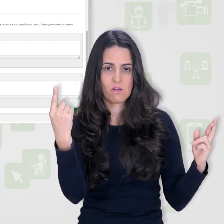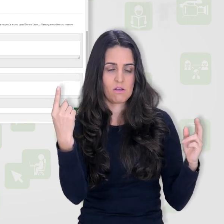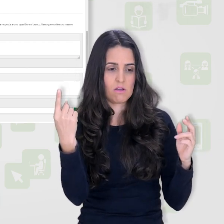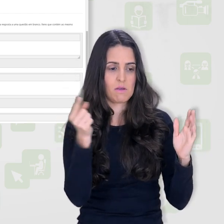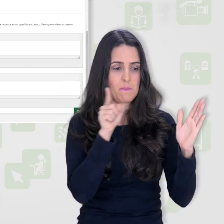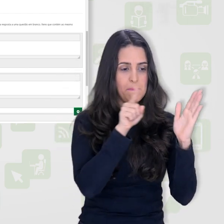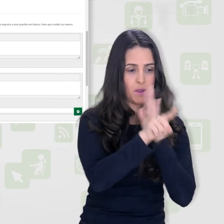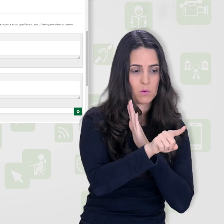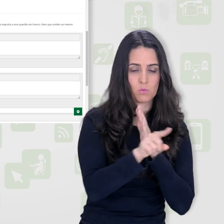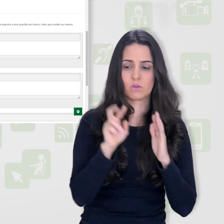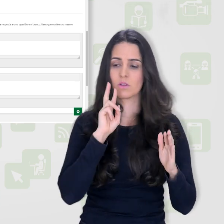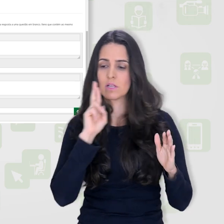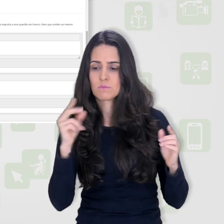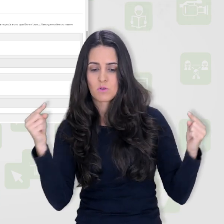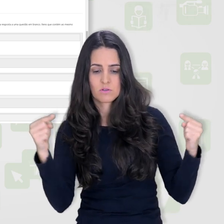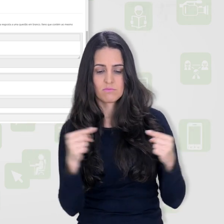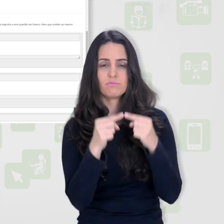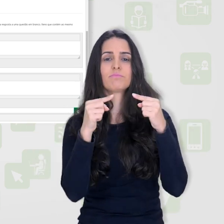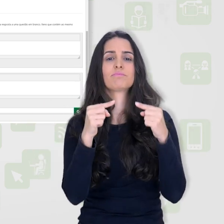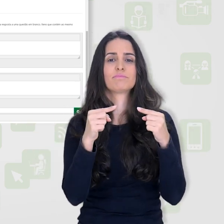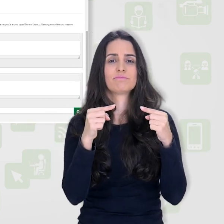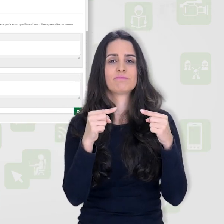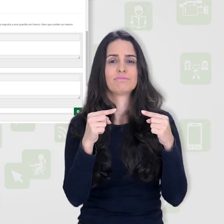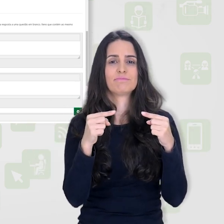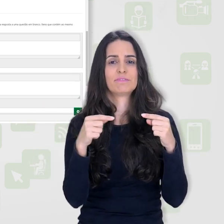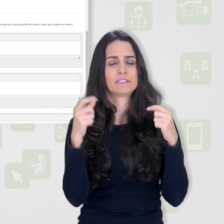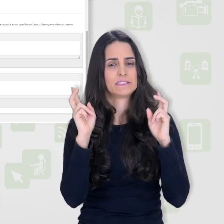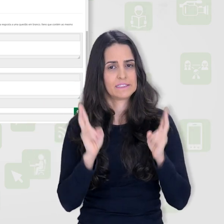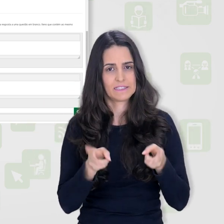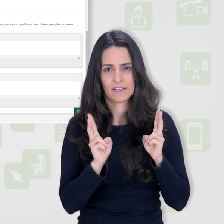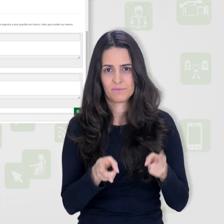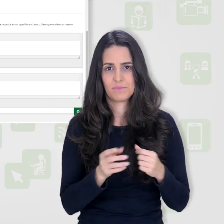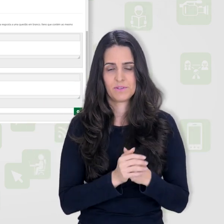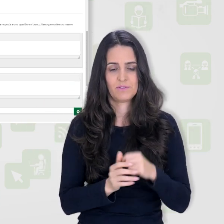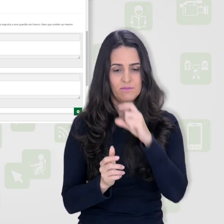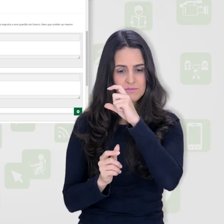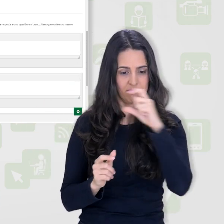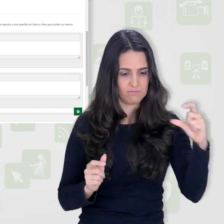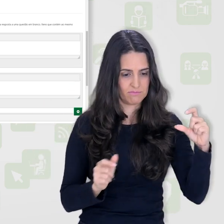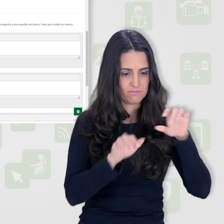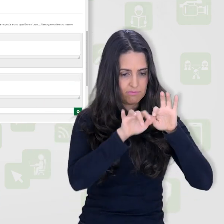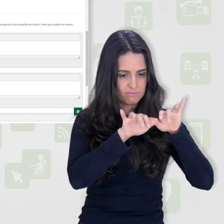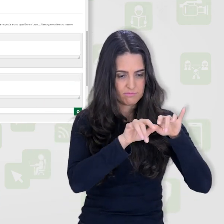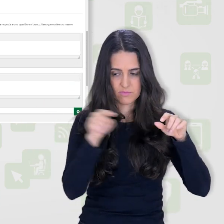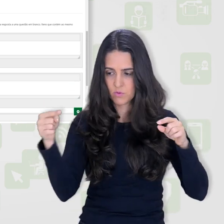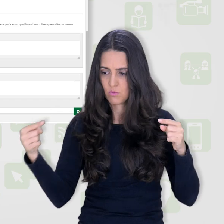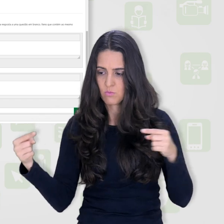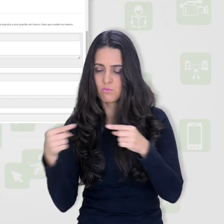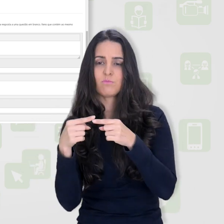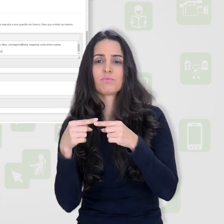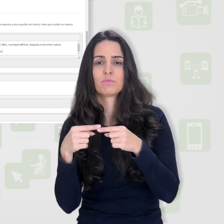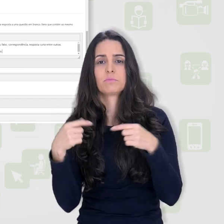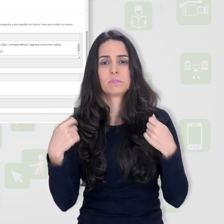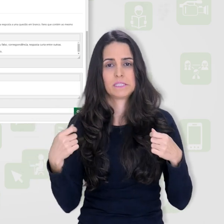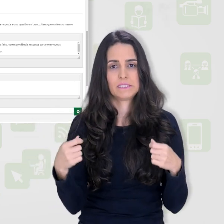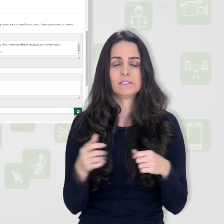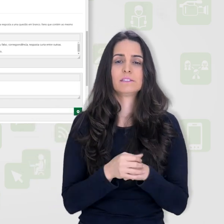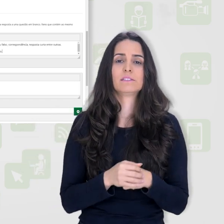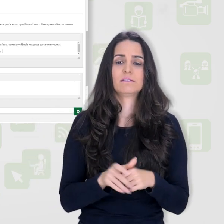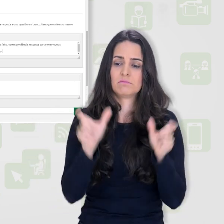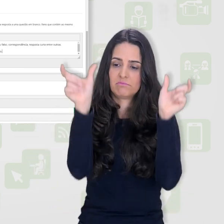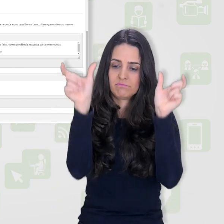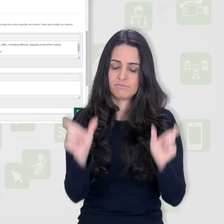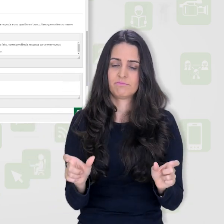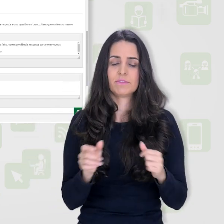a cada afirmação, uma associação. Então, aqui o nosso contexto seriam, por